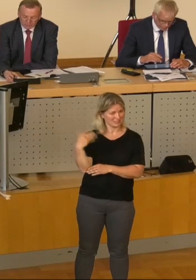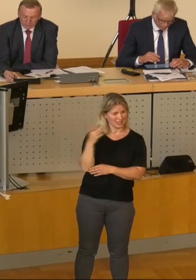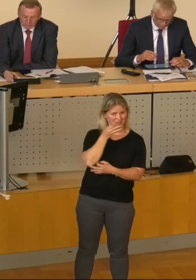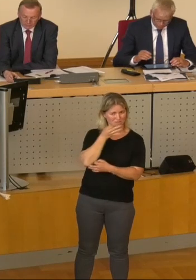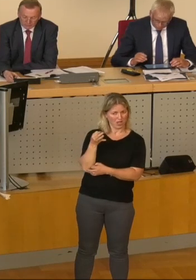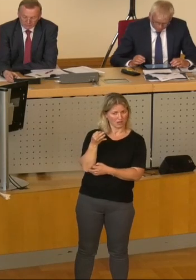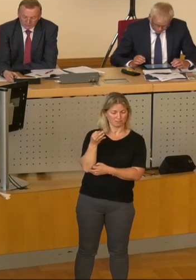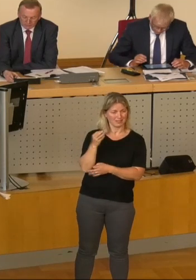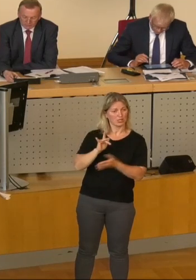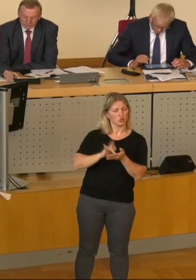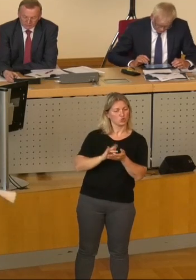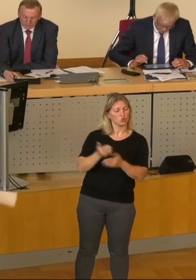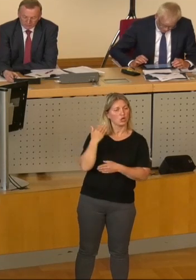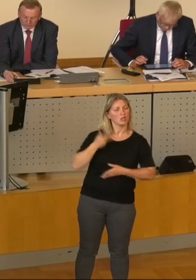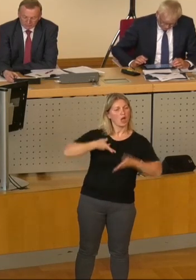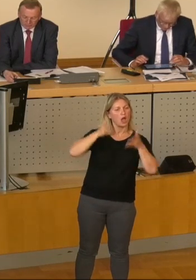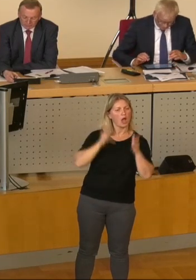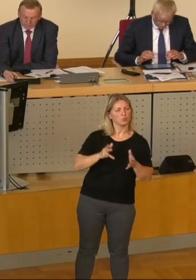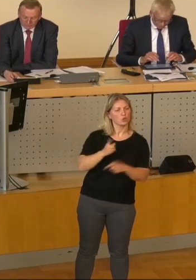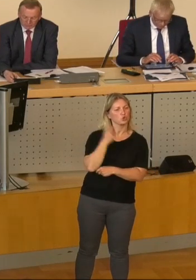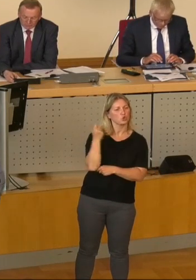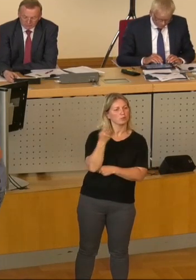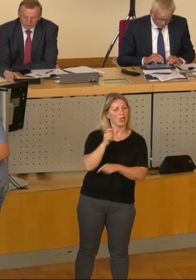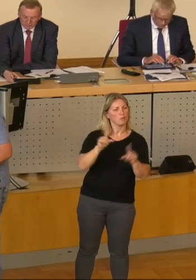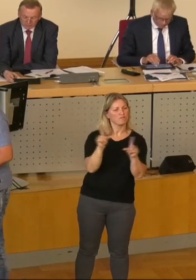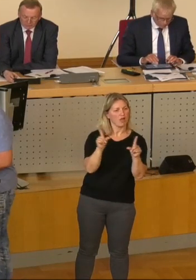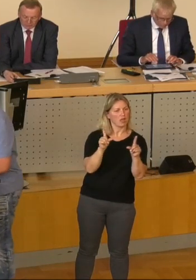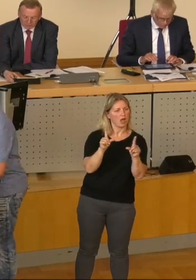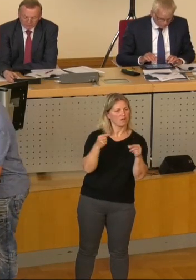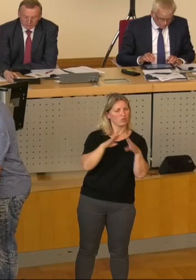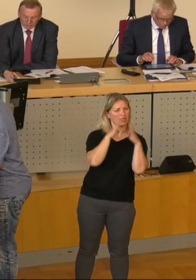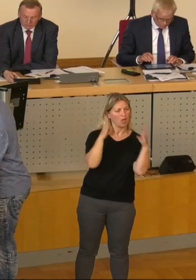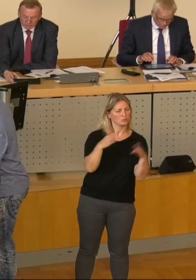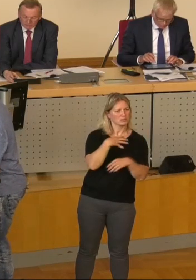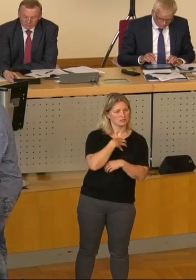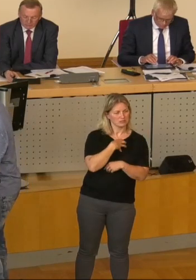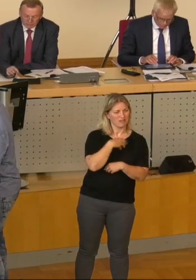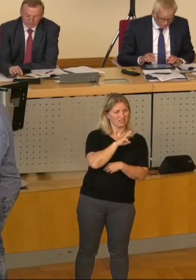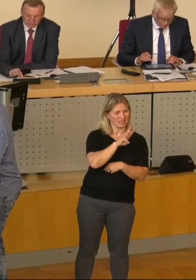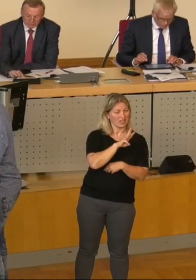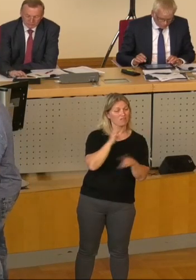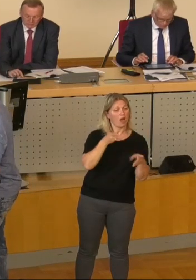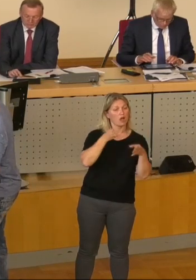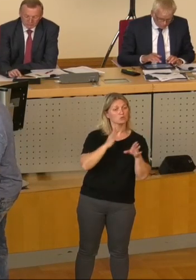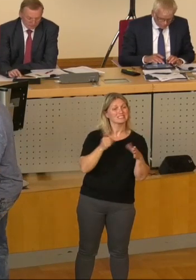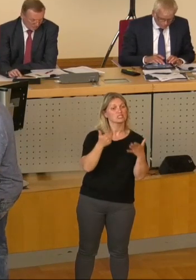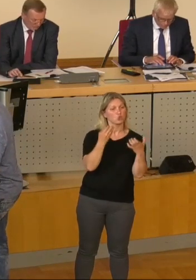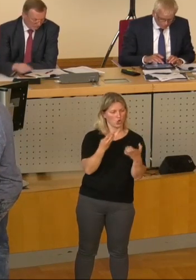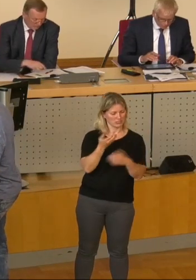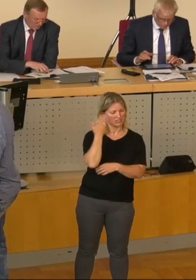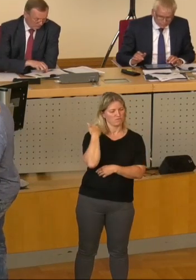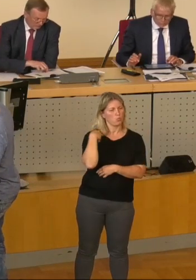anlässlich der 800. Jubiläumsfeier des Hauses Wettin von der Stadt Dresden 1896 vor dem Residenzschloss errichtet.